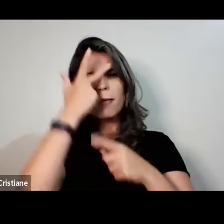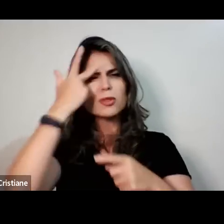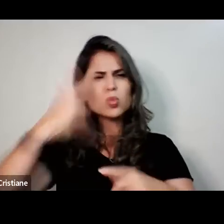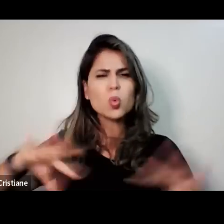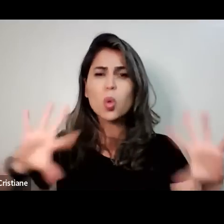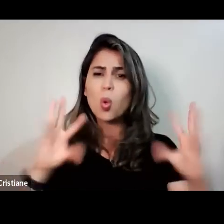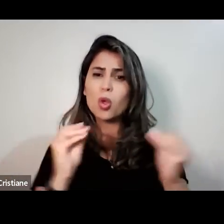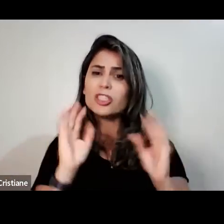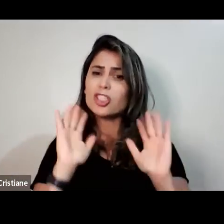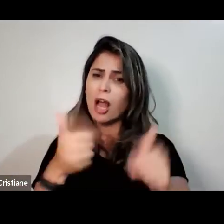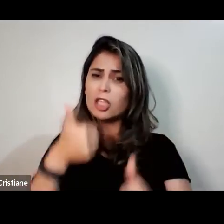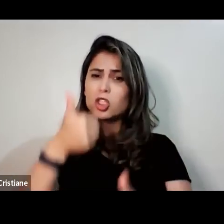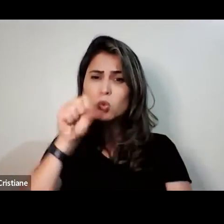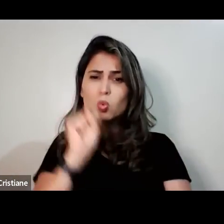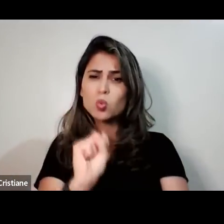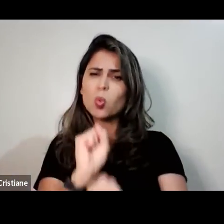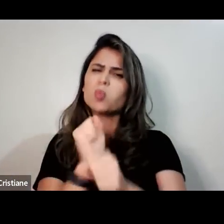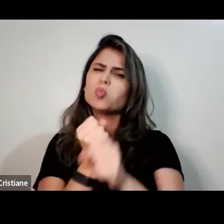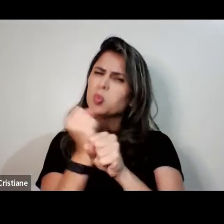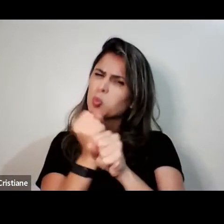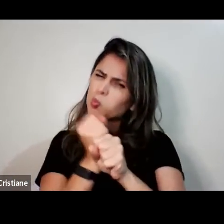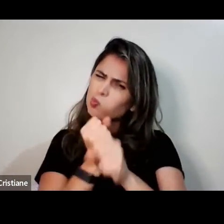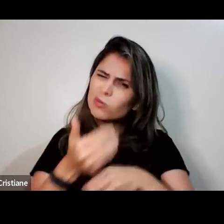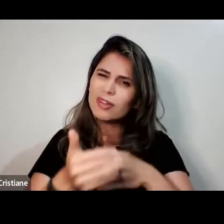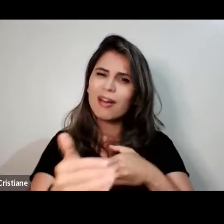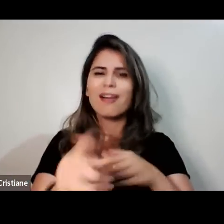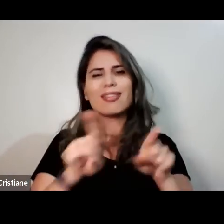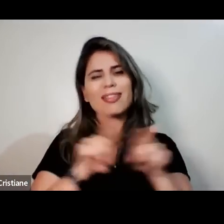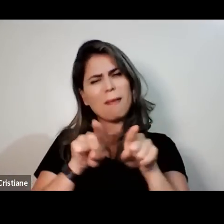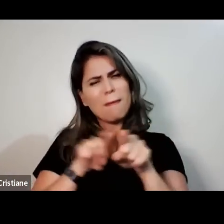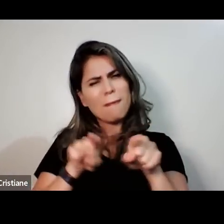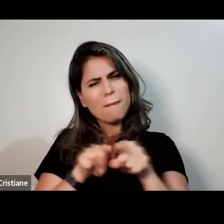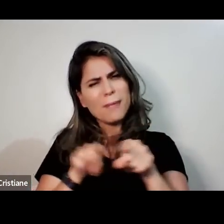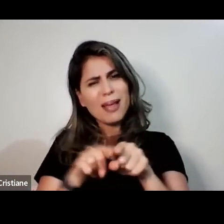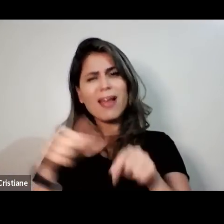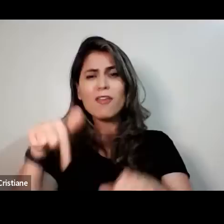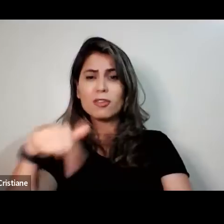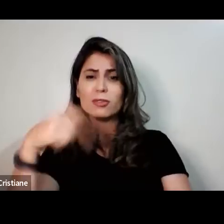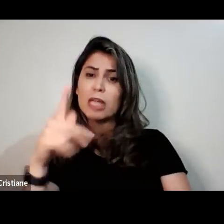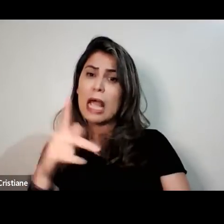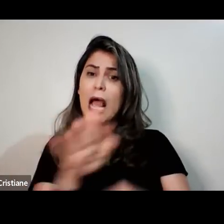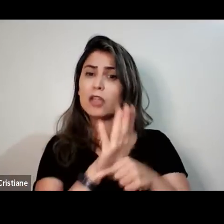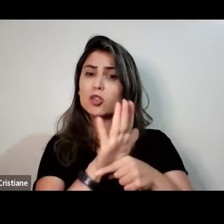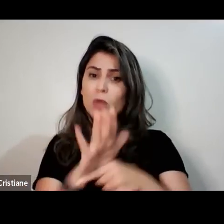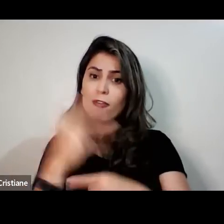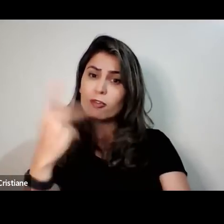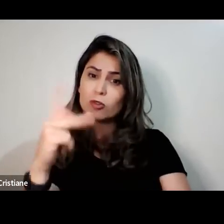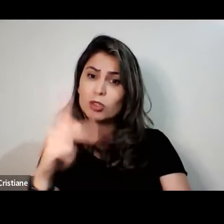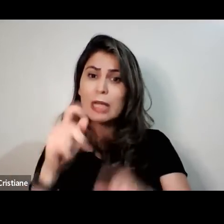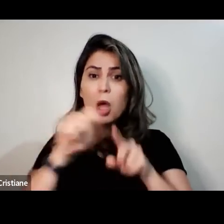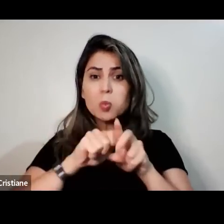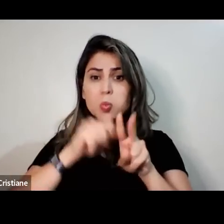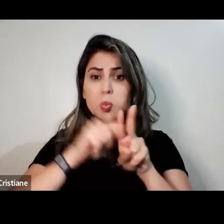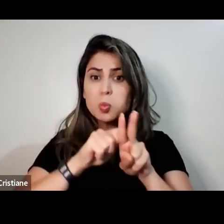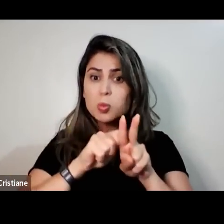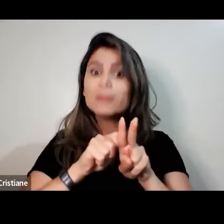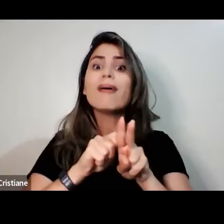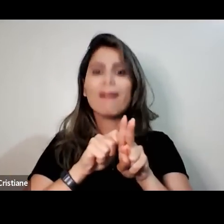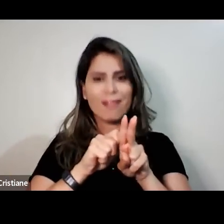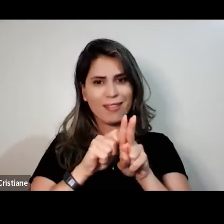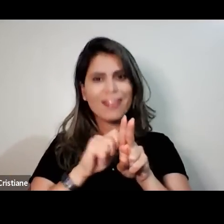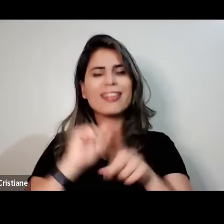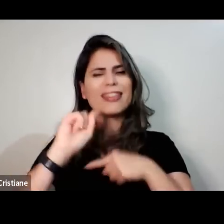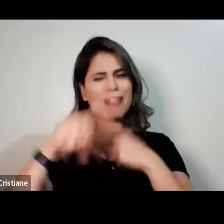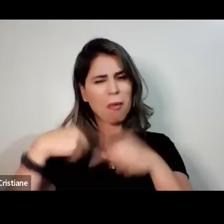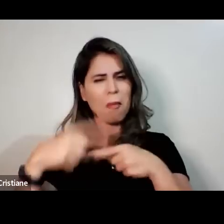sério, né? Não é que assiste a uma palestra, não. As pessoas que querem fazer o uso desse projeto, acompanhamos por 60 dias.